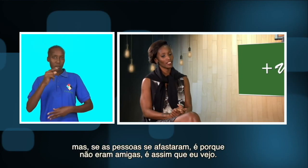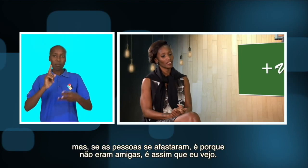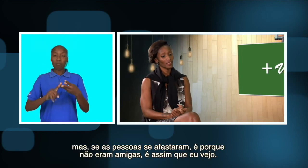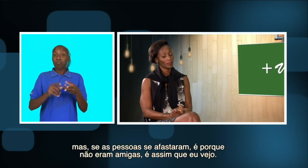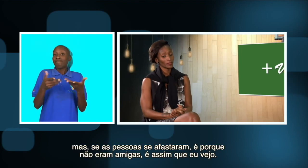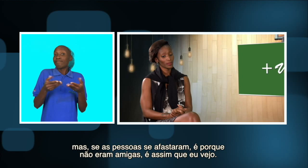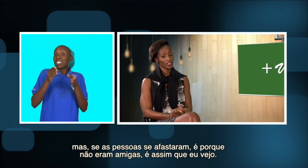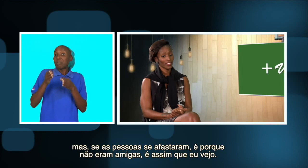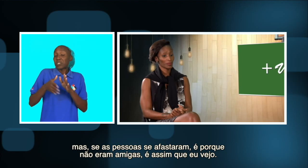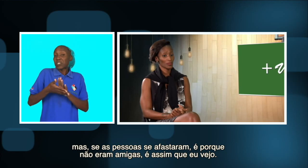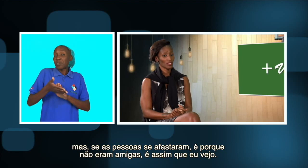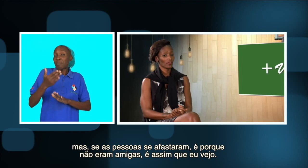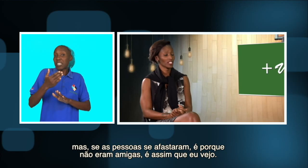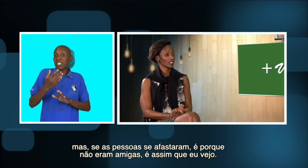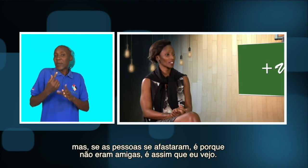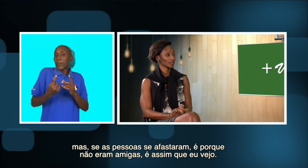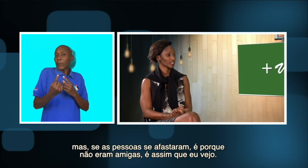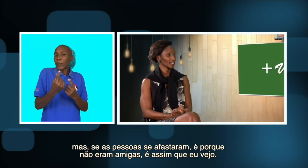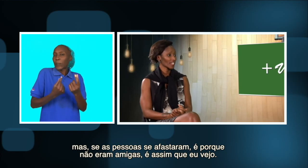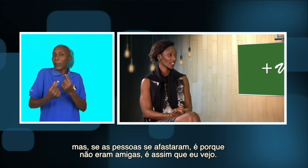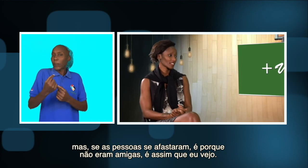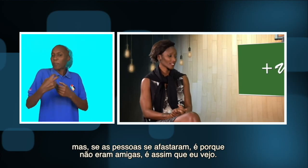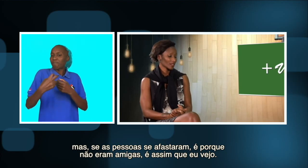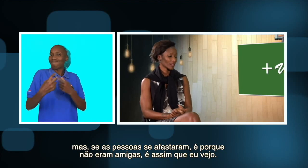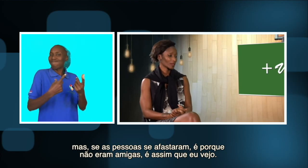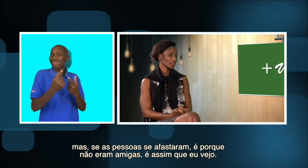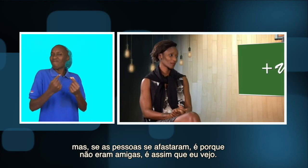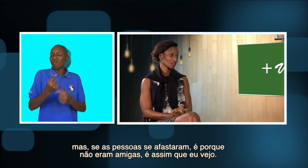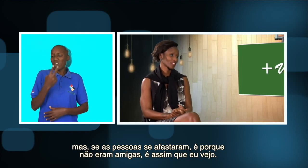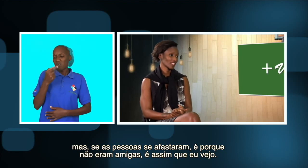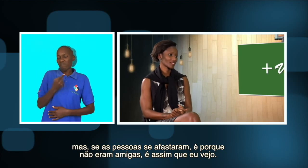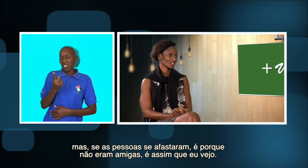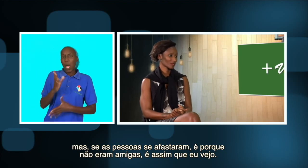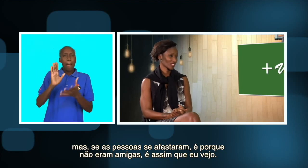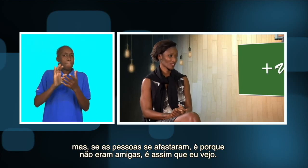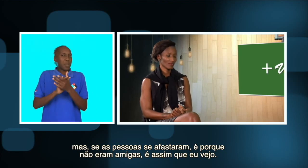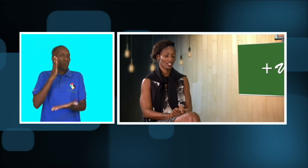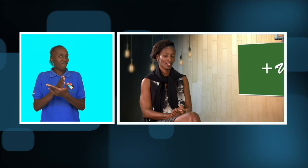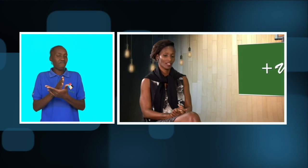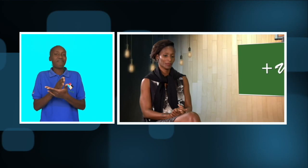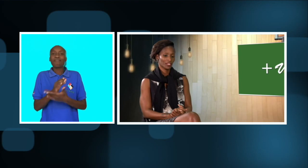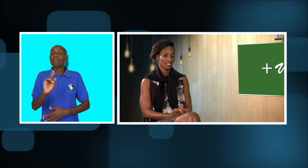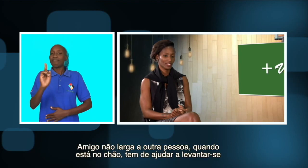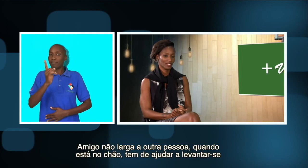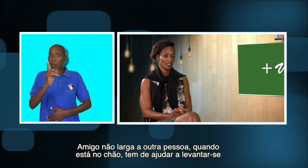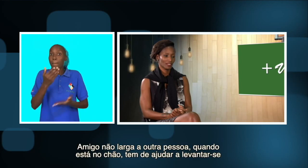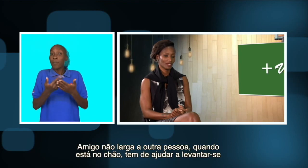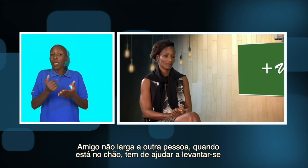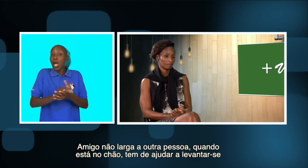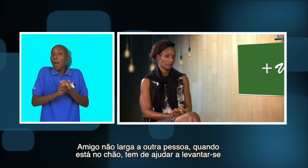Mas... Pronto, se as pessoas afastaram-se, quer dizer que não eram amigos. É assim que eu vejo. Porque